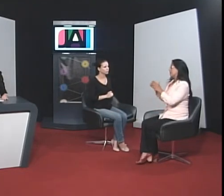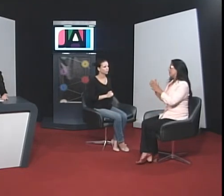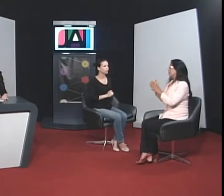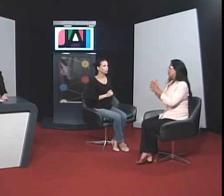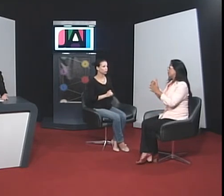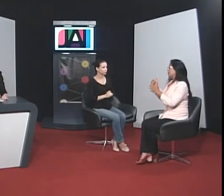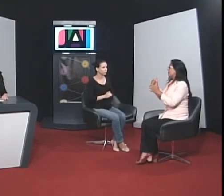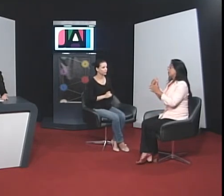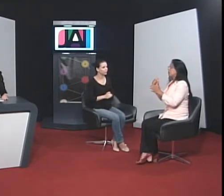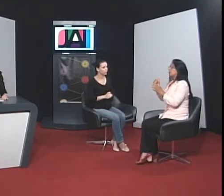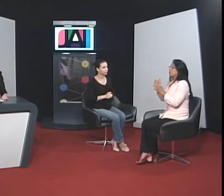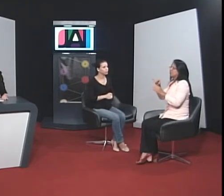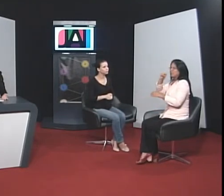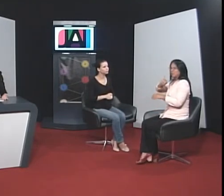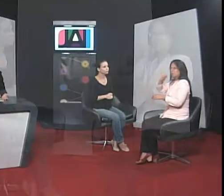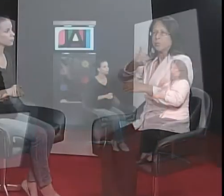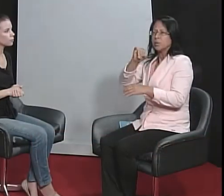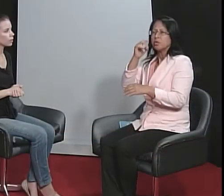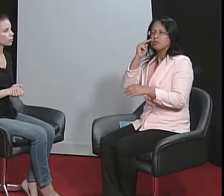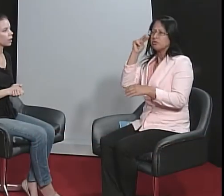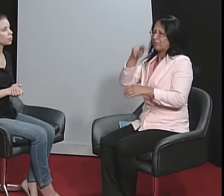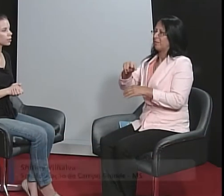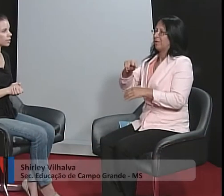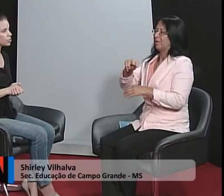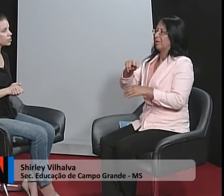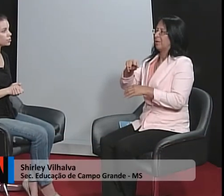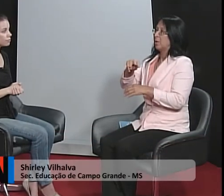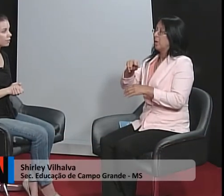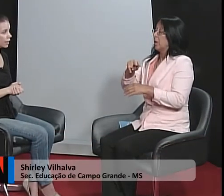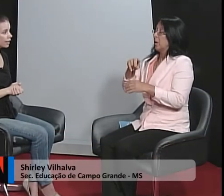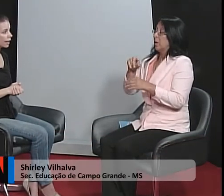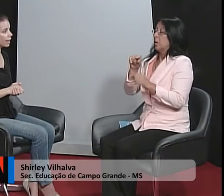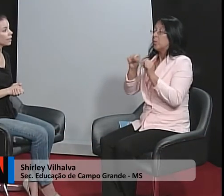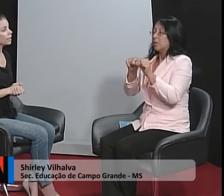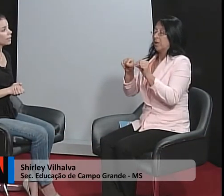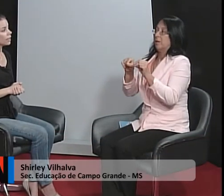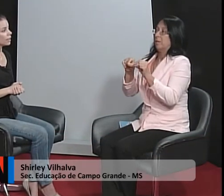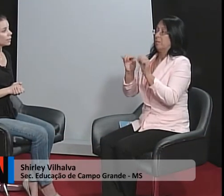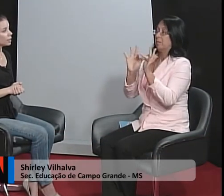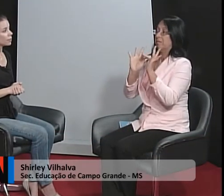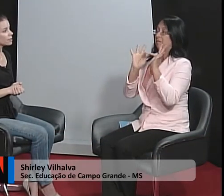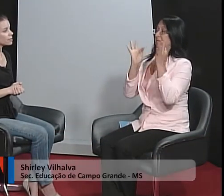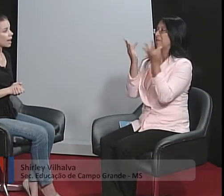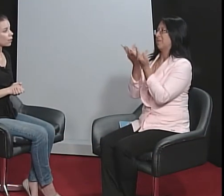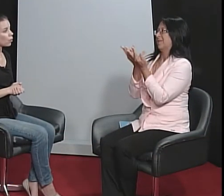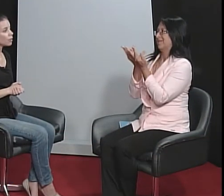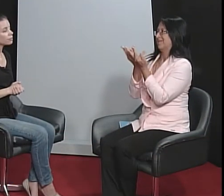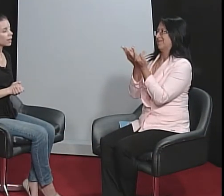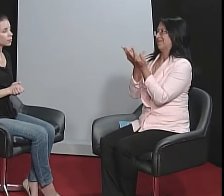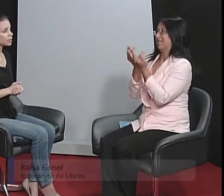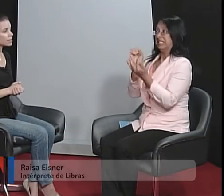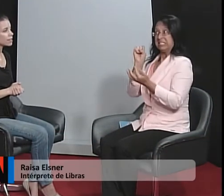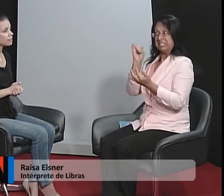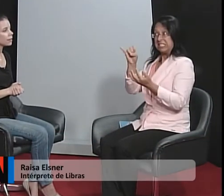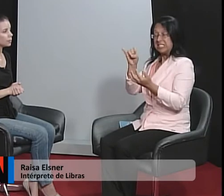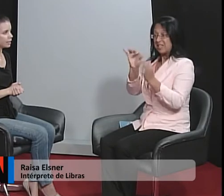Bom, primeiramente, que é importante a gente ver e pensar como a importância da família.